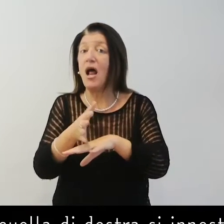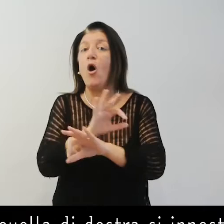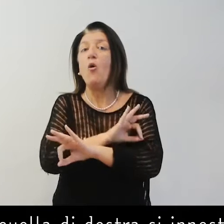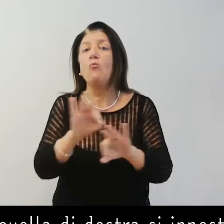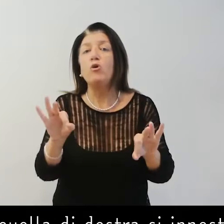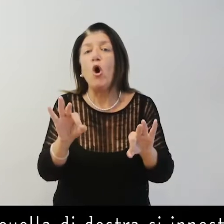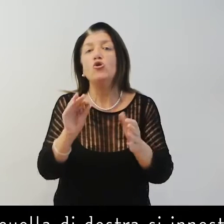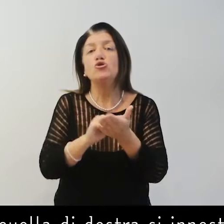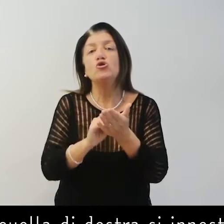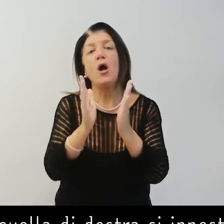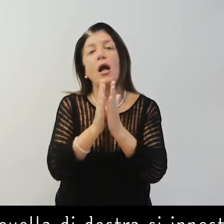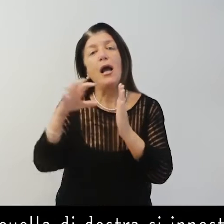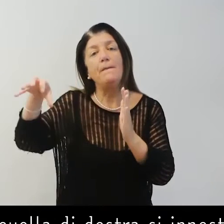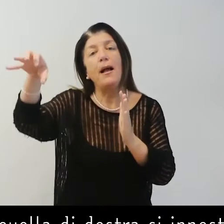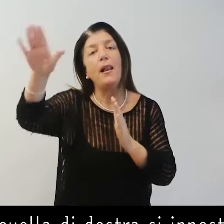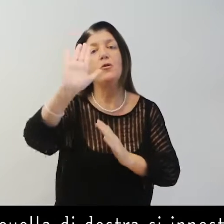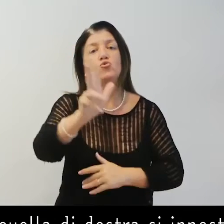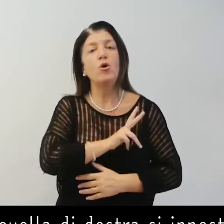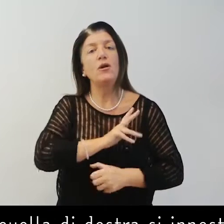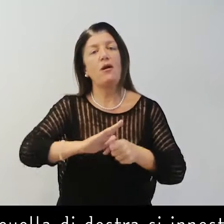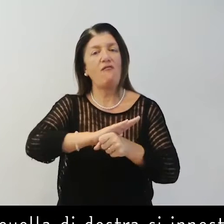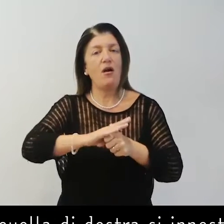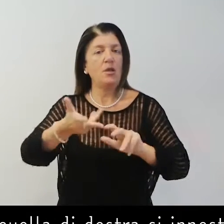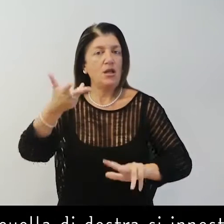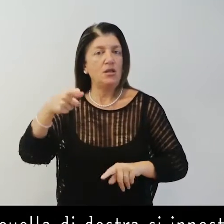Lungo quella di destra, si innestano le cappelle nobiliari.